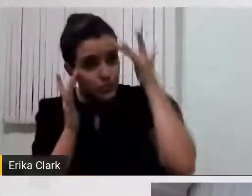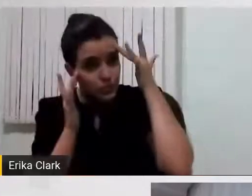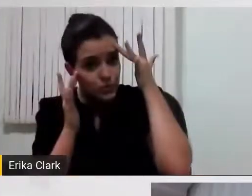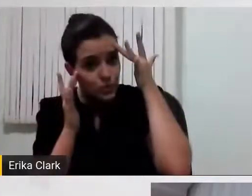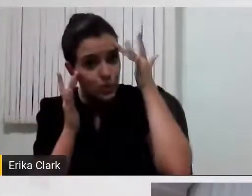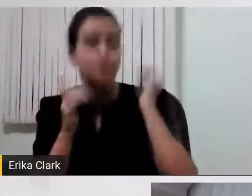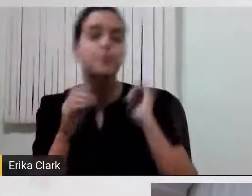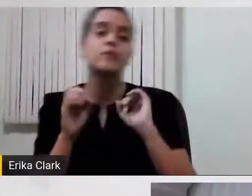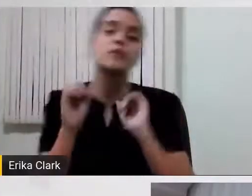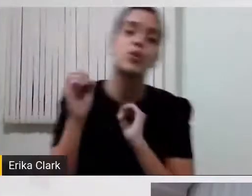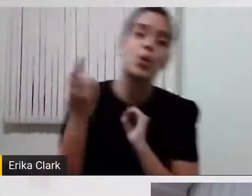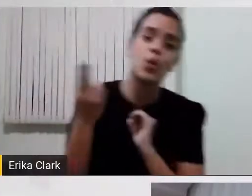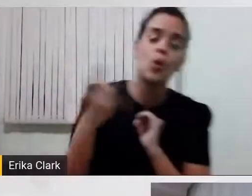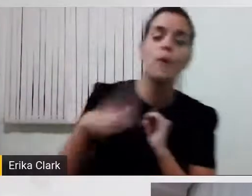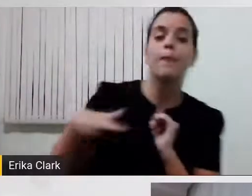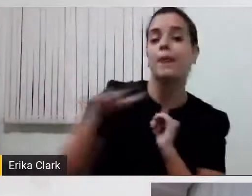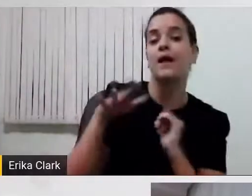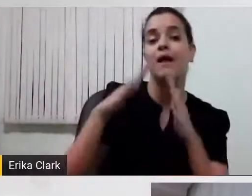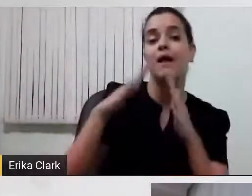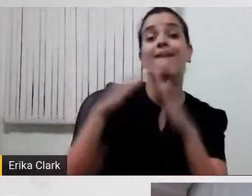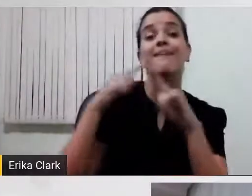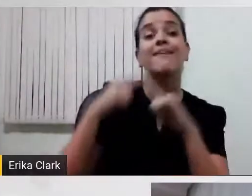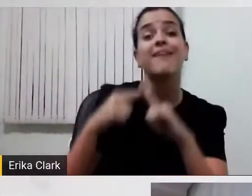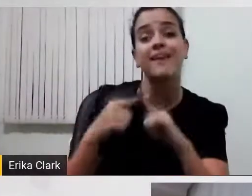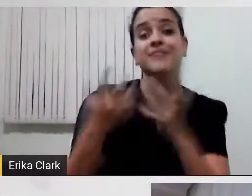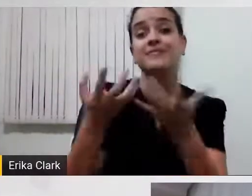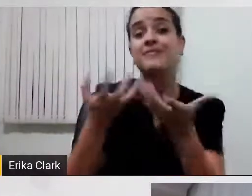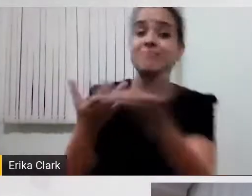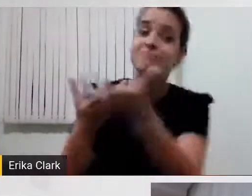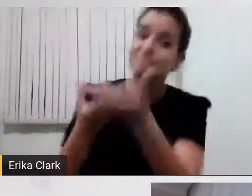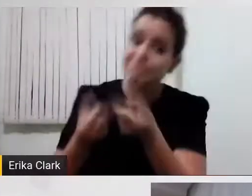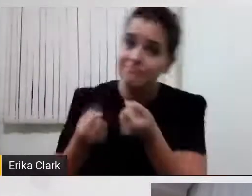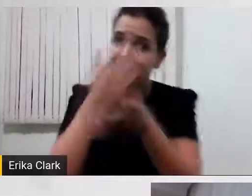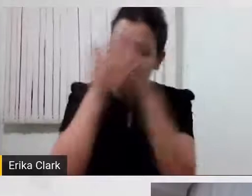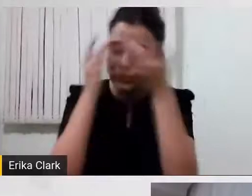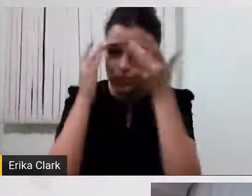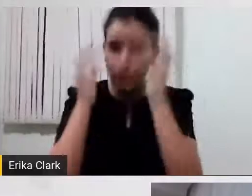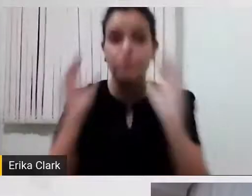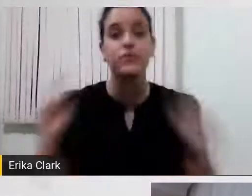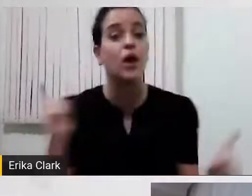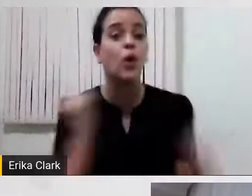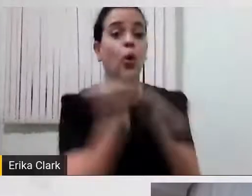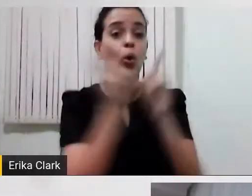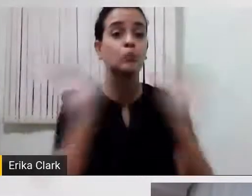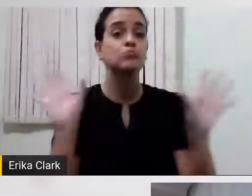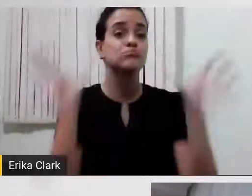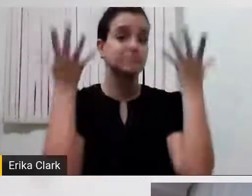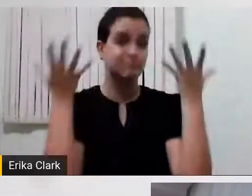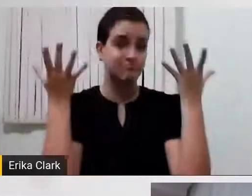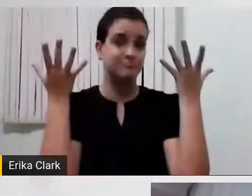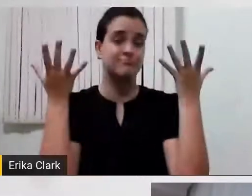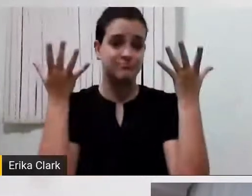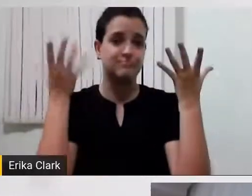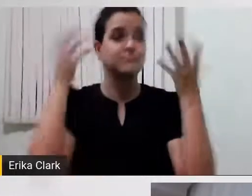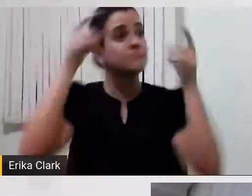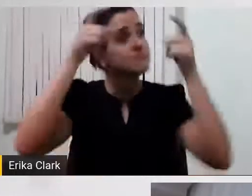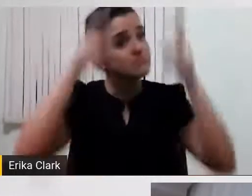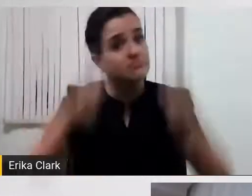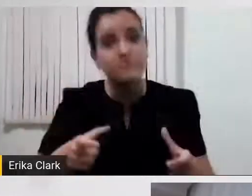catequese ou num encontro festivo, a gente vai estar no ambiente, perceber as barreiras